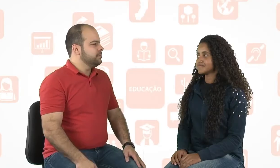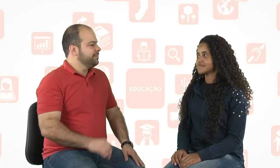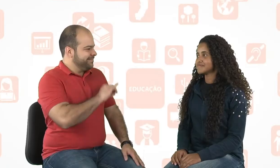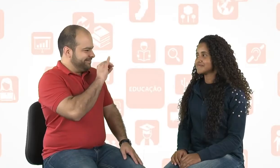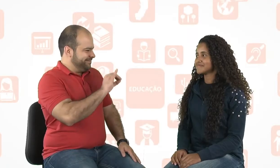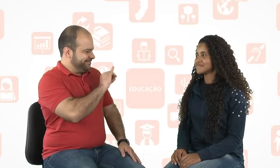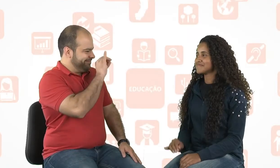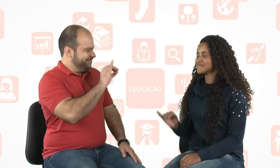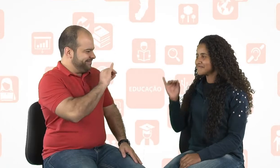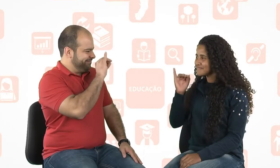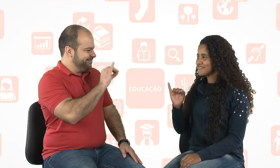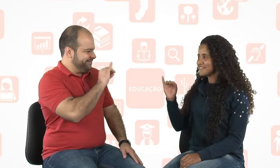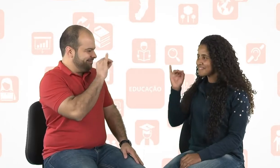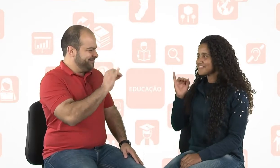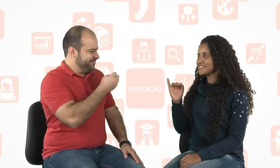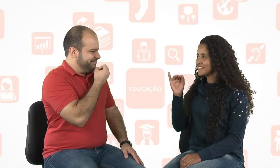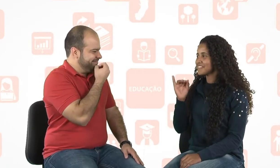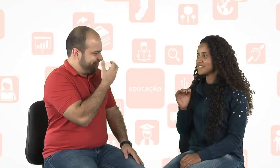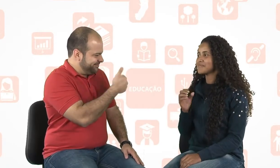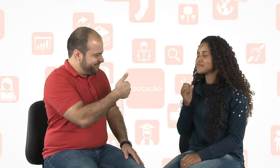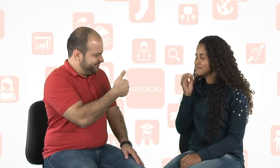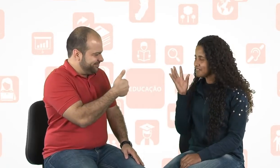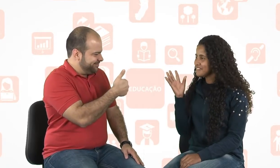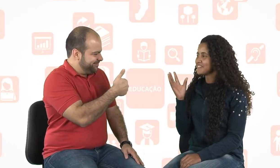Oi, tudo bem? Tudo bem.